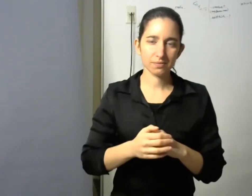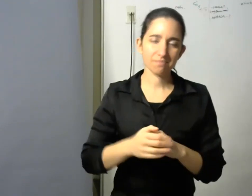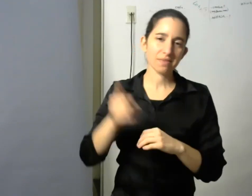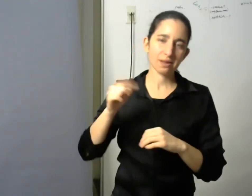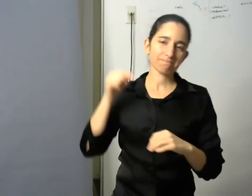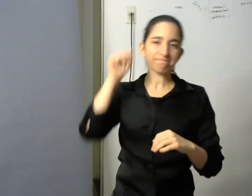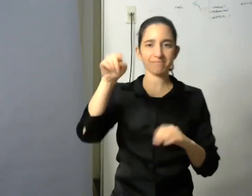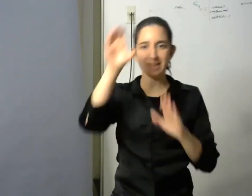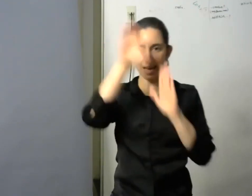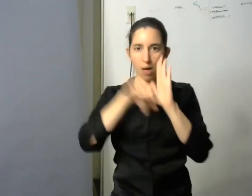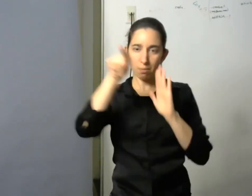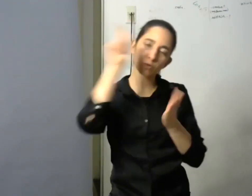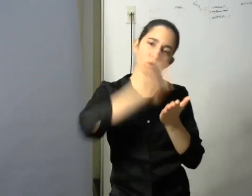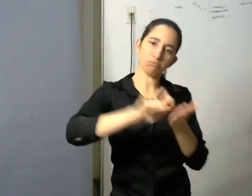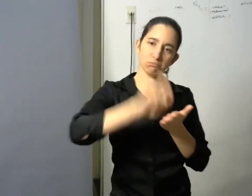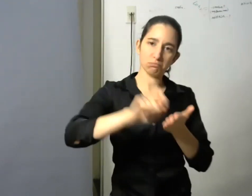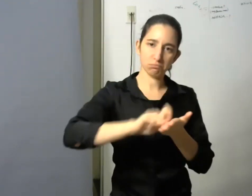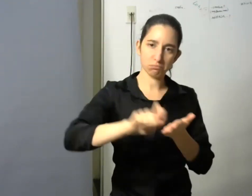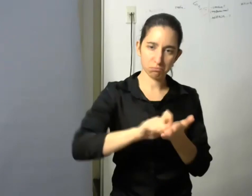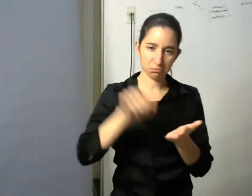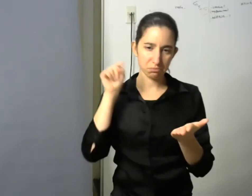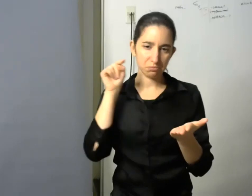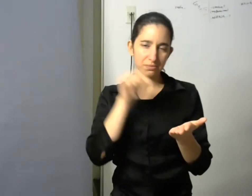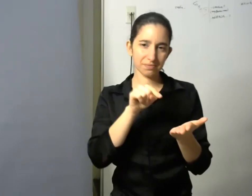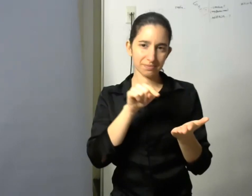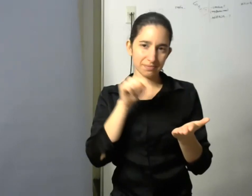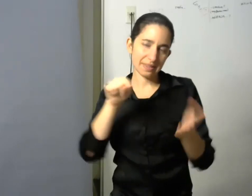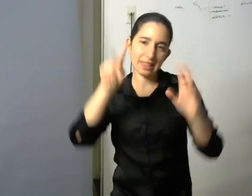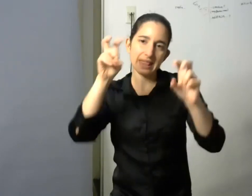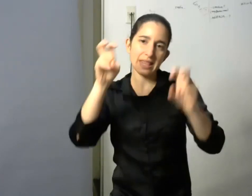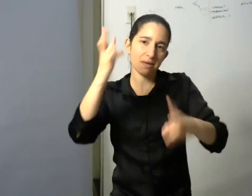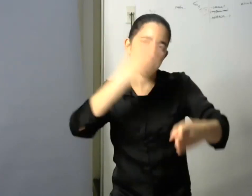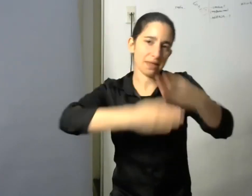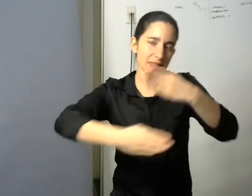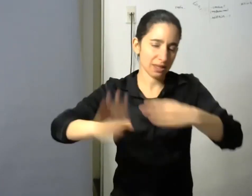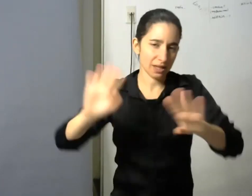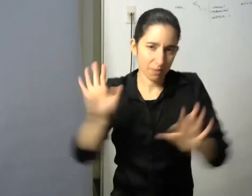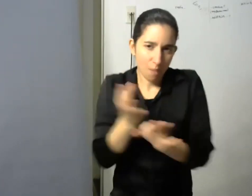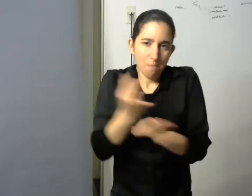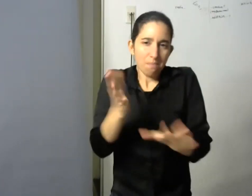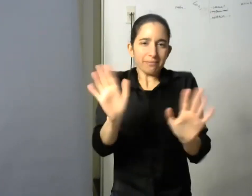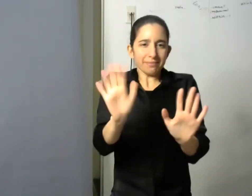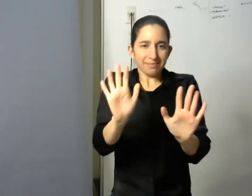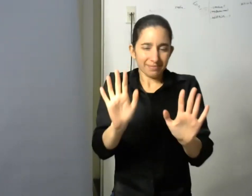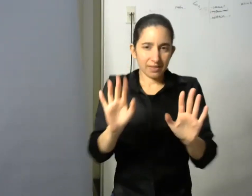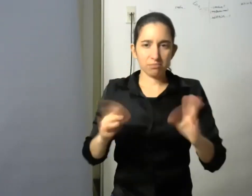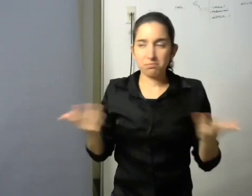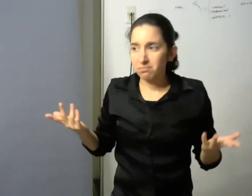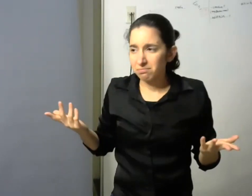libro en rigor yo no soy un especialista en temas de discapacidad pero no los hay en términos de investigadores